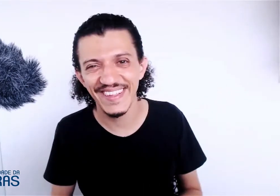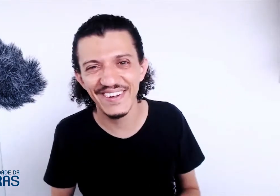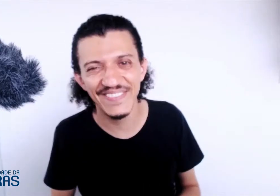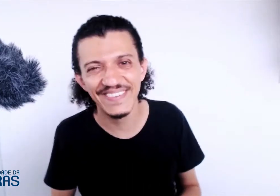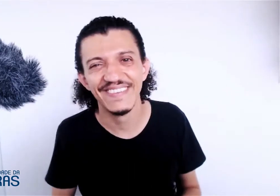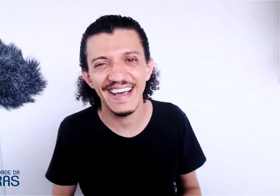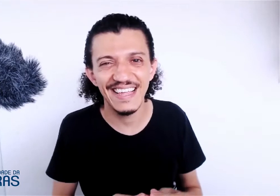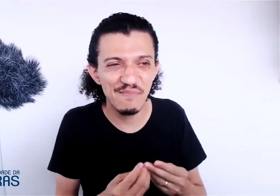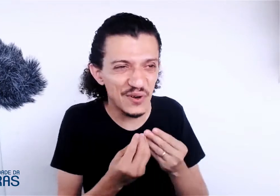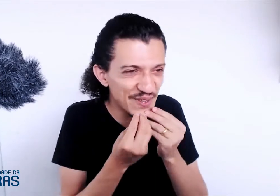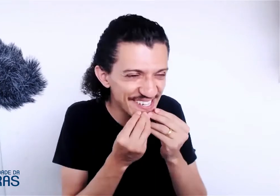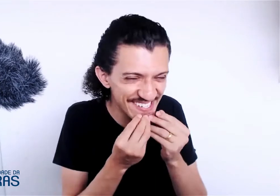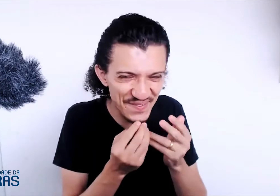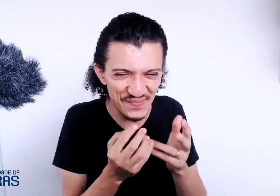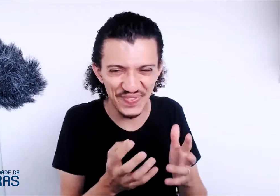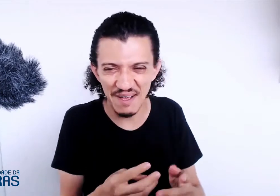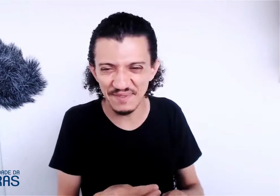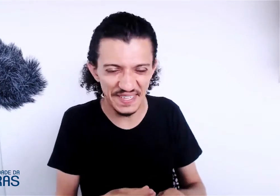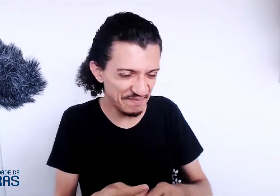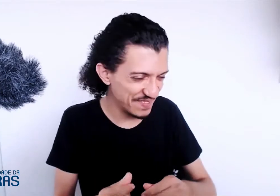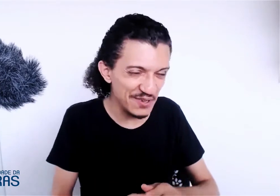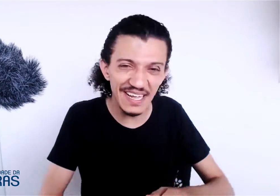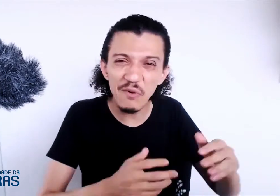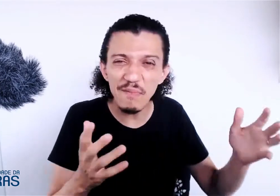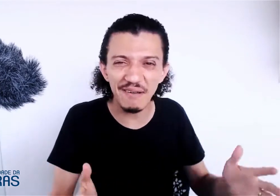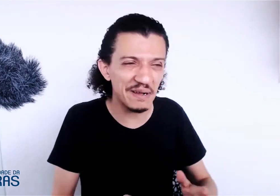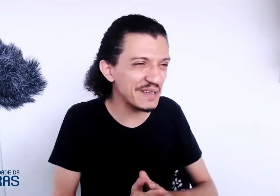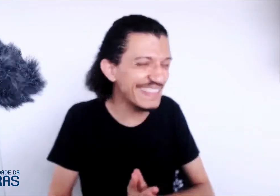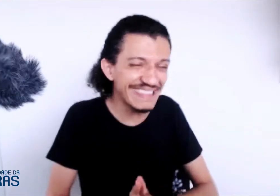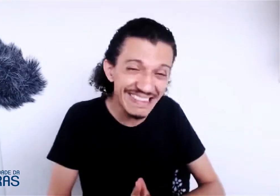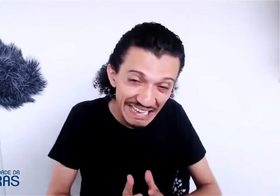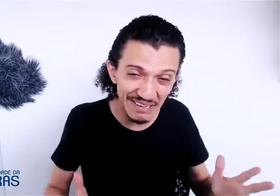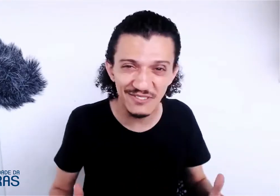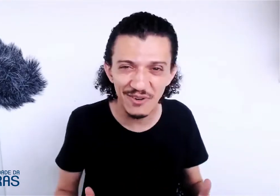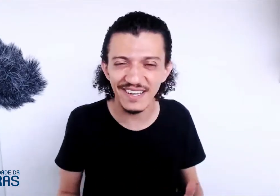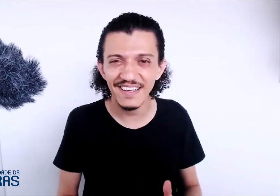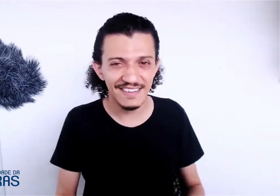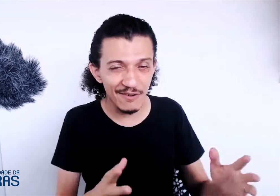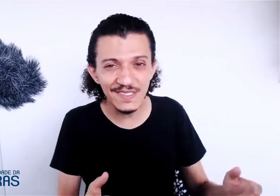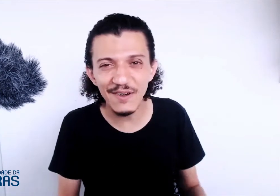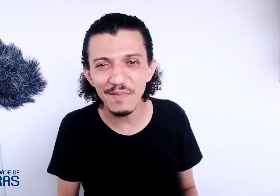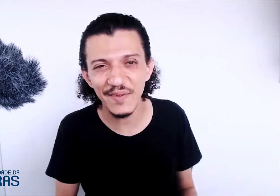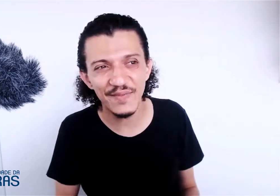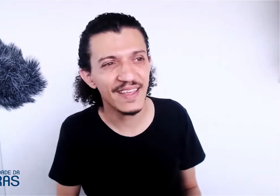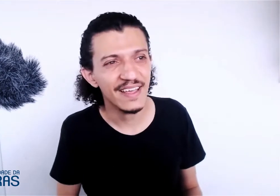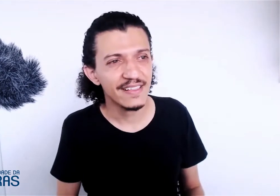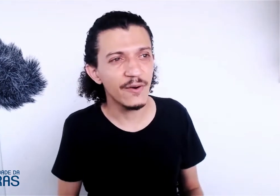Entendeu? Aquele bolo que ia ser assim, sabe? Você não consegue comer, porque o negócio tem tanto açúcar, você não consegue comer. Então,